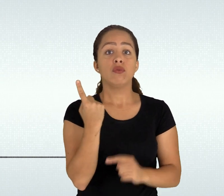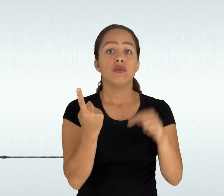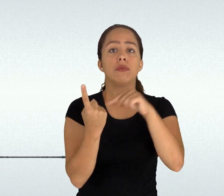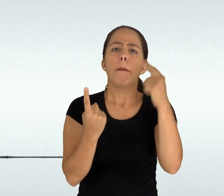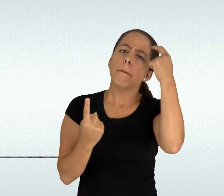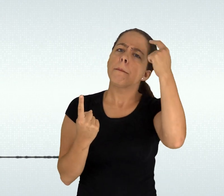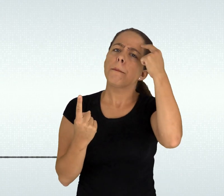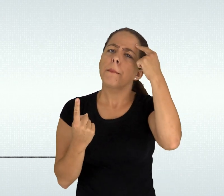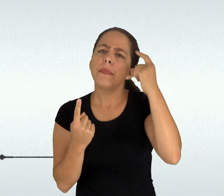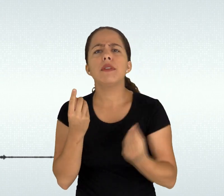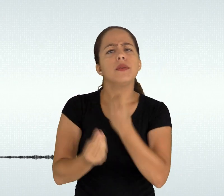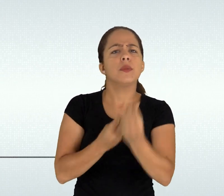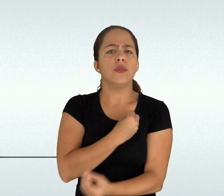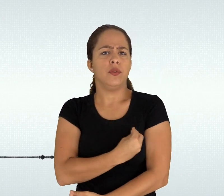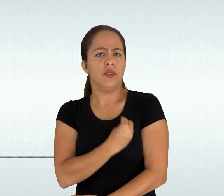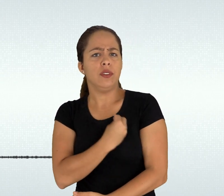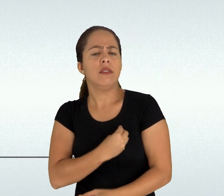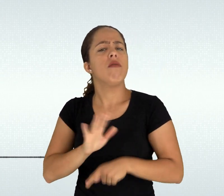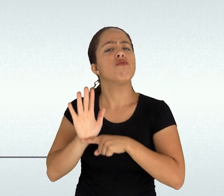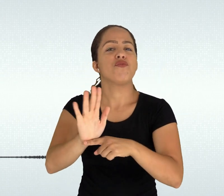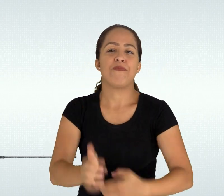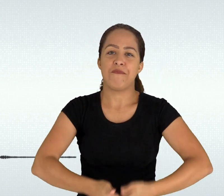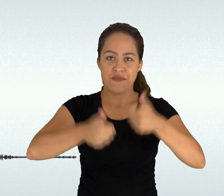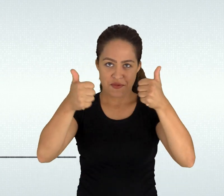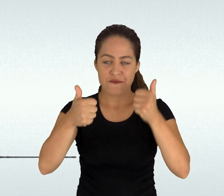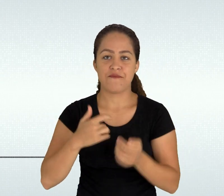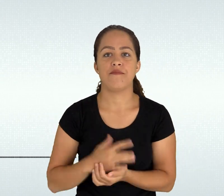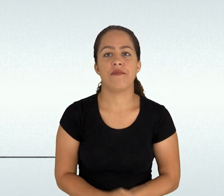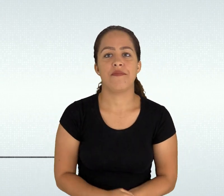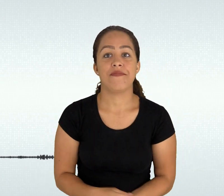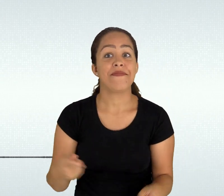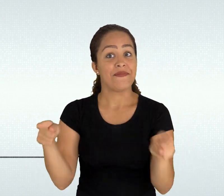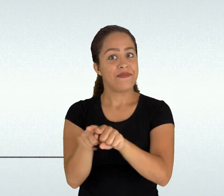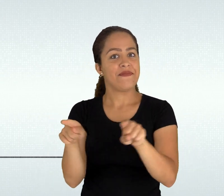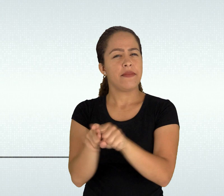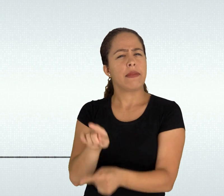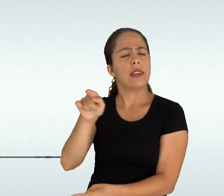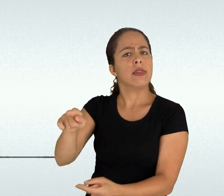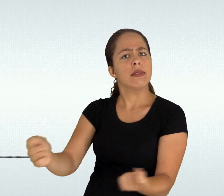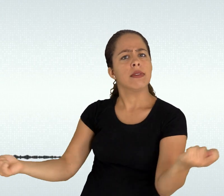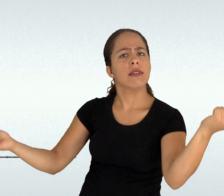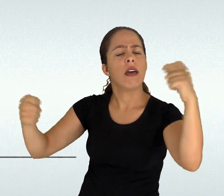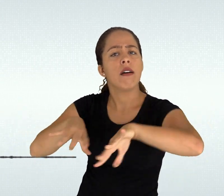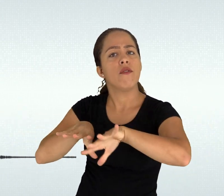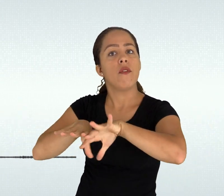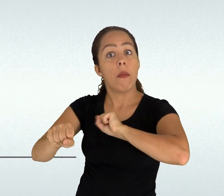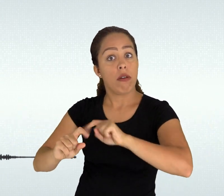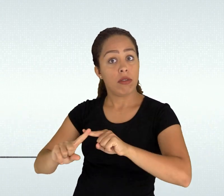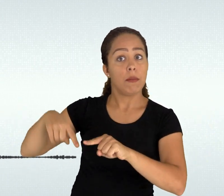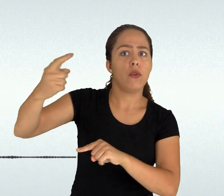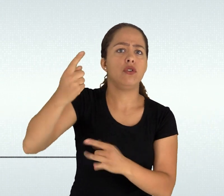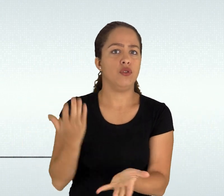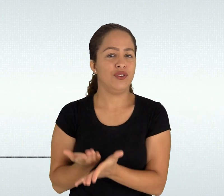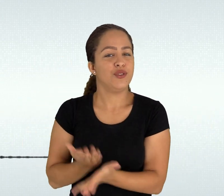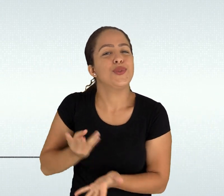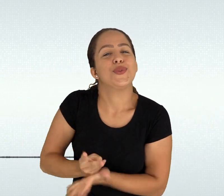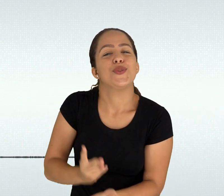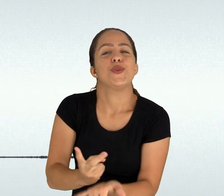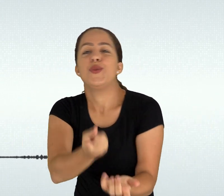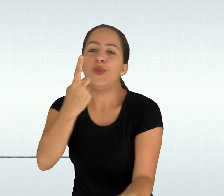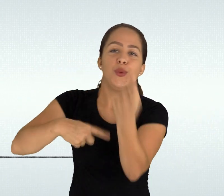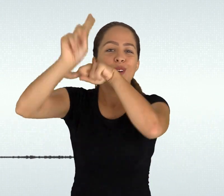poder de decisão para fazer as escolhas que julgar mais relevantes para a sua vida capaz de manter-se aprendendo